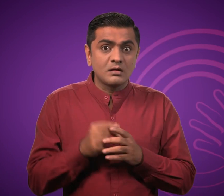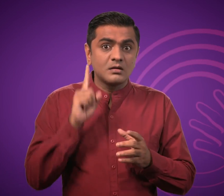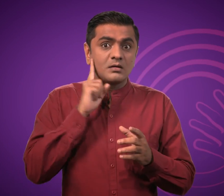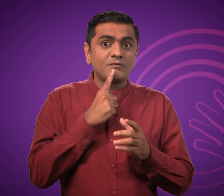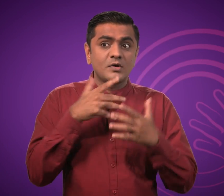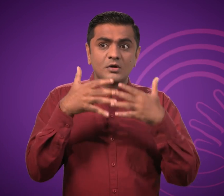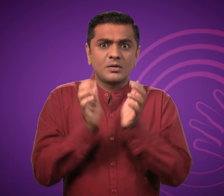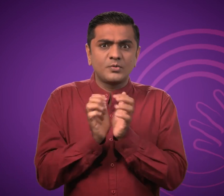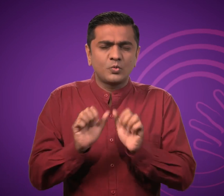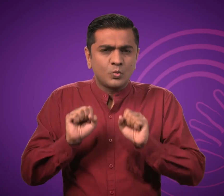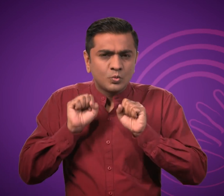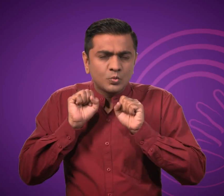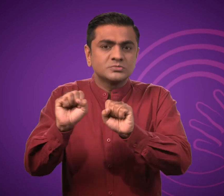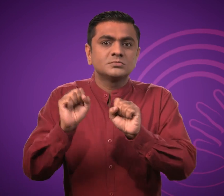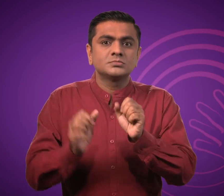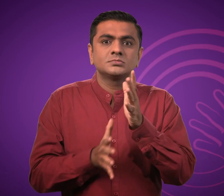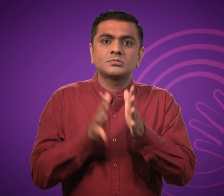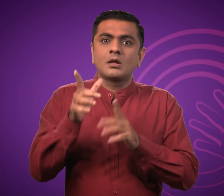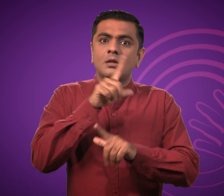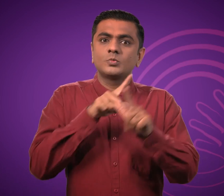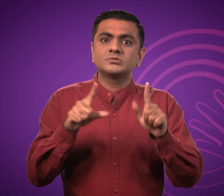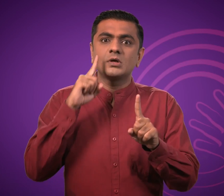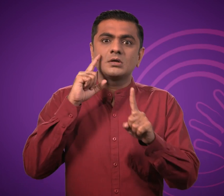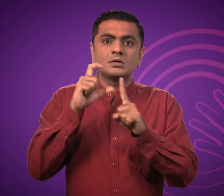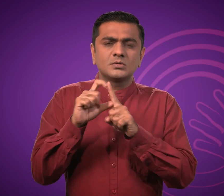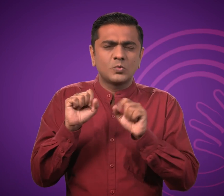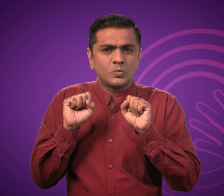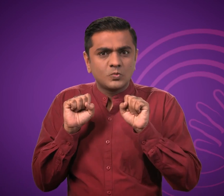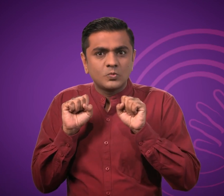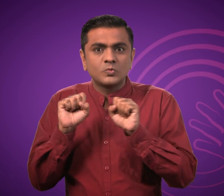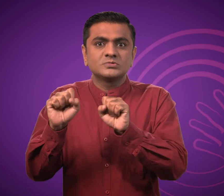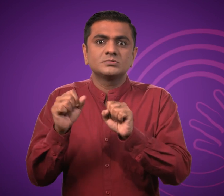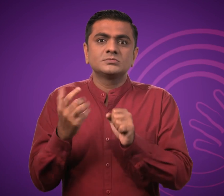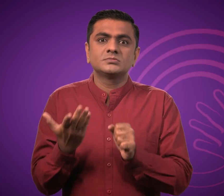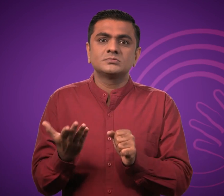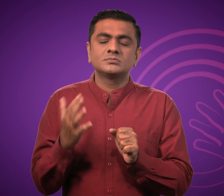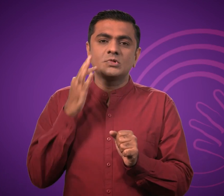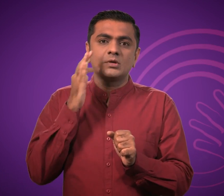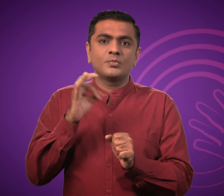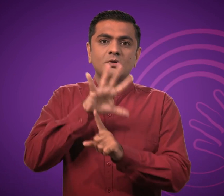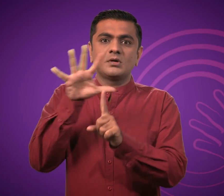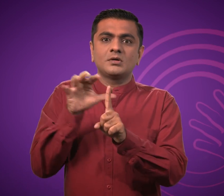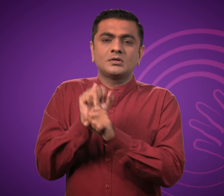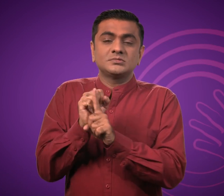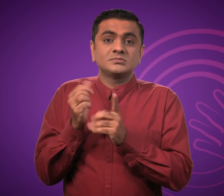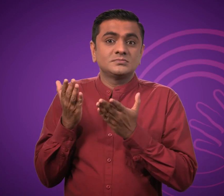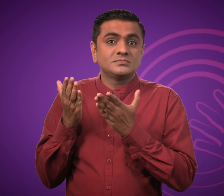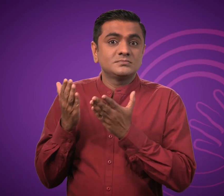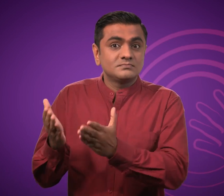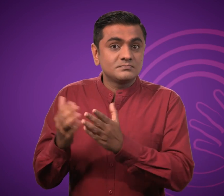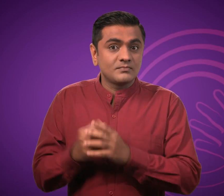संकेतिक भाषा एक कर्णबदीर व्यक्ति की पैचान और उनकी संस्कृति का एक अभिन्न अंग है।